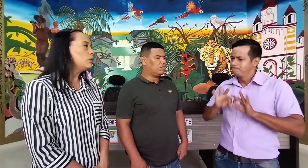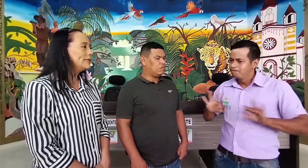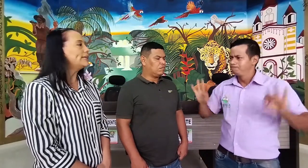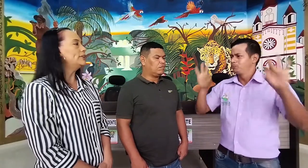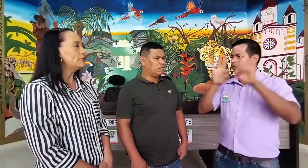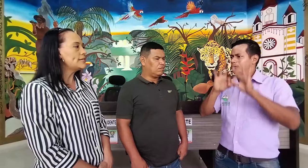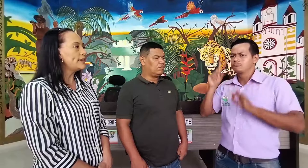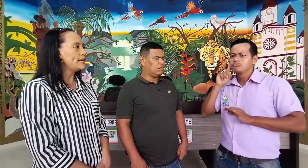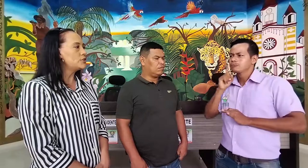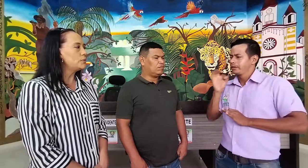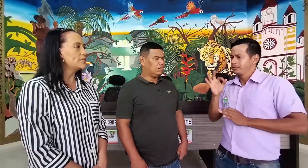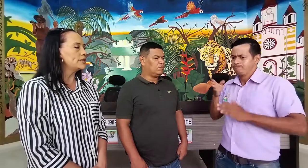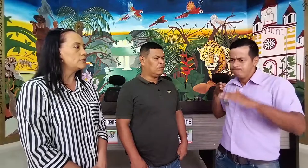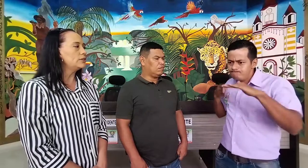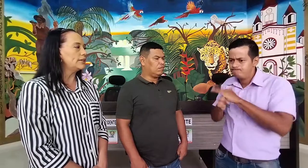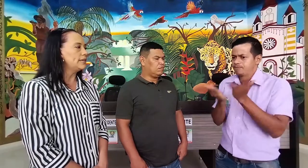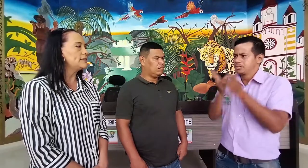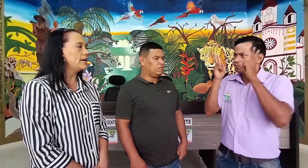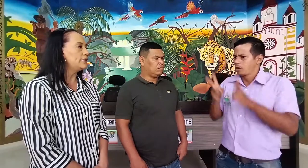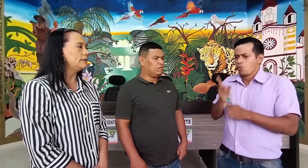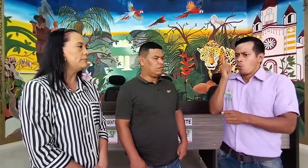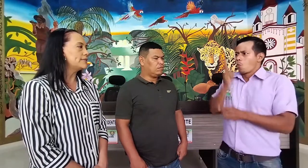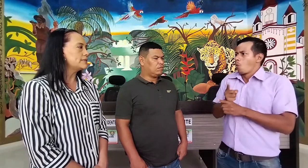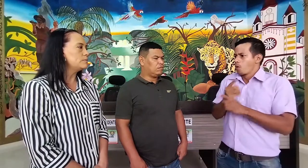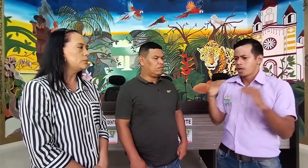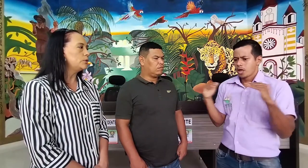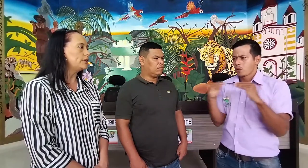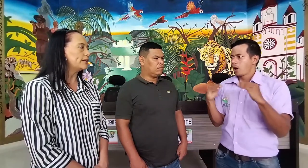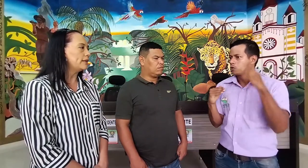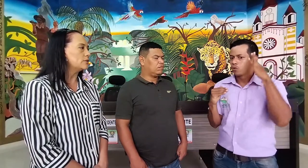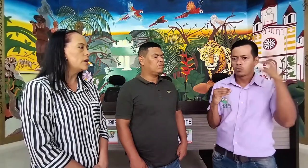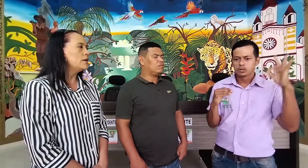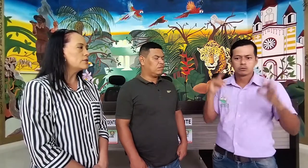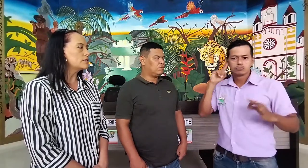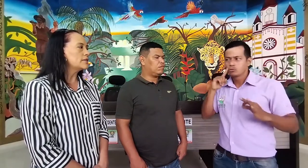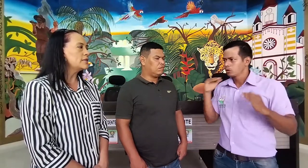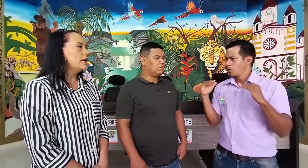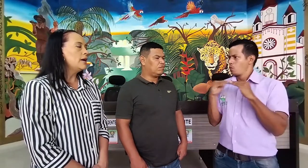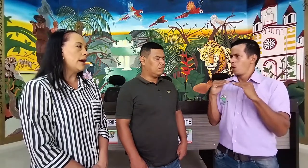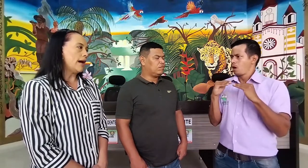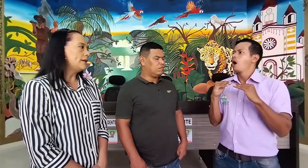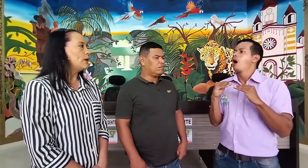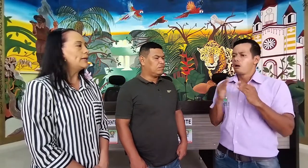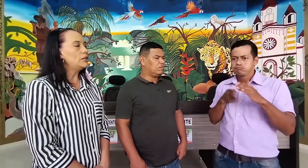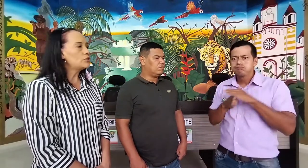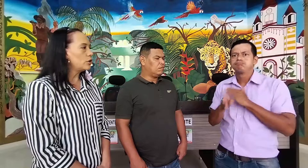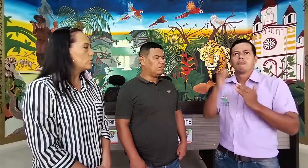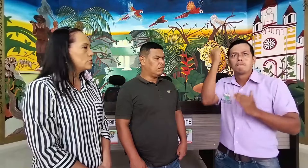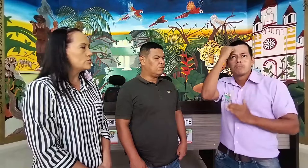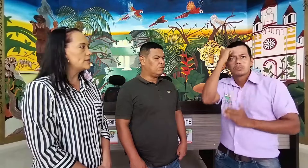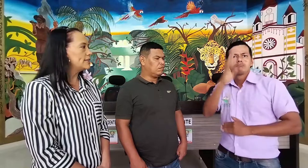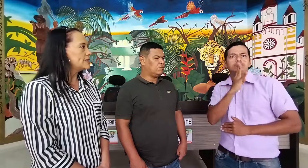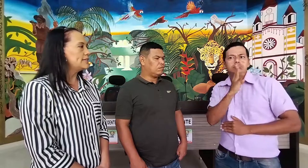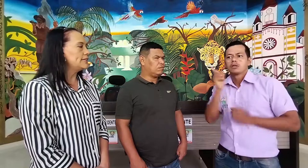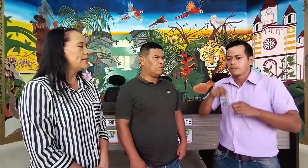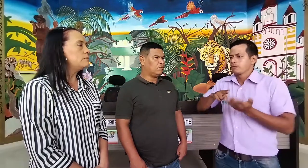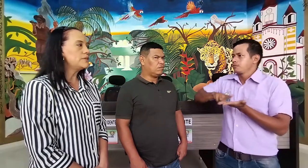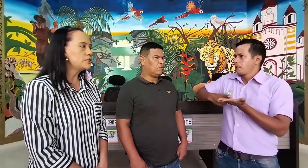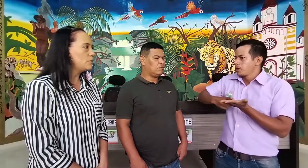vulnerando ese derecho porque se contratan ya en meses muy tardíos. Entonces, al igual que los sordos, los oyentes tienen el mismo